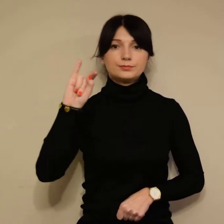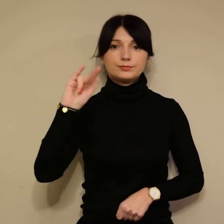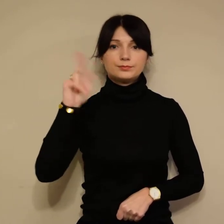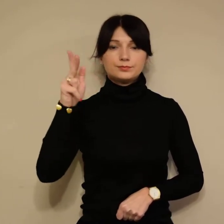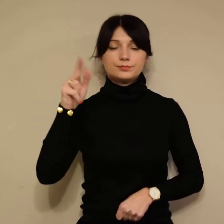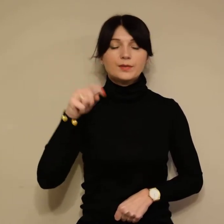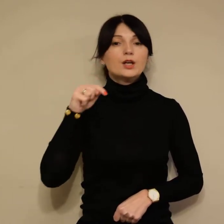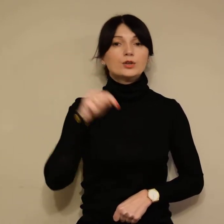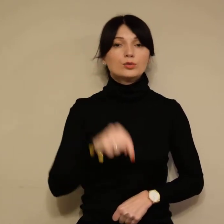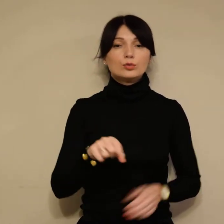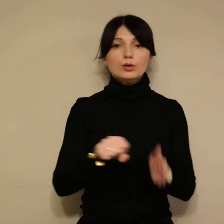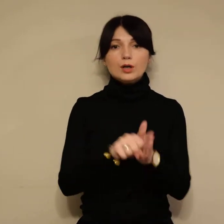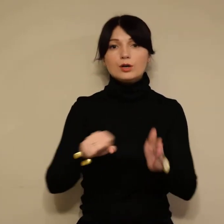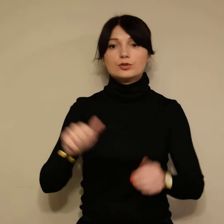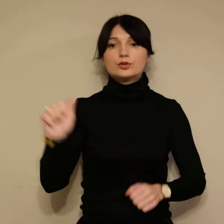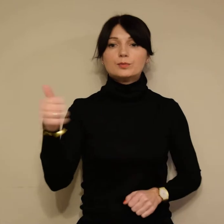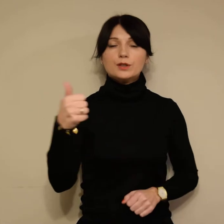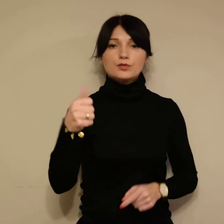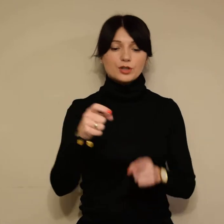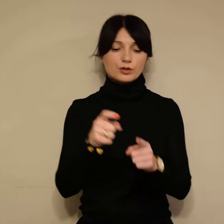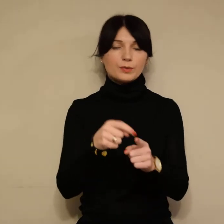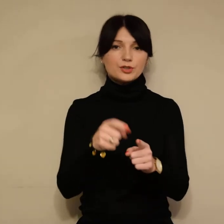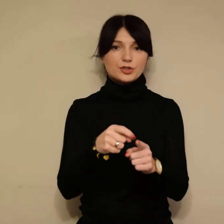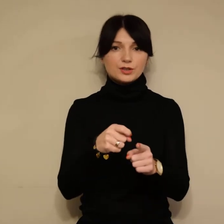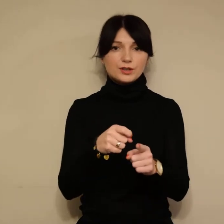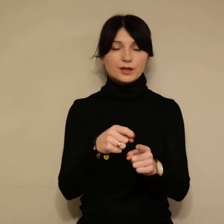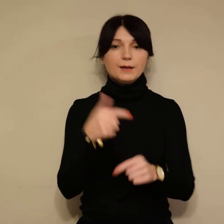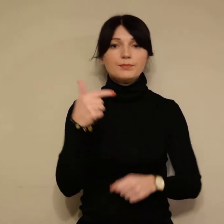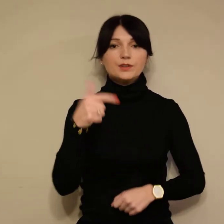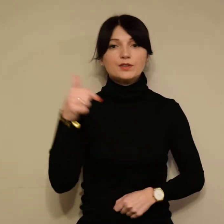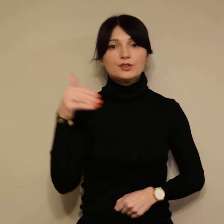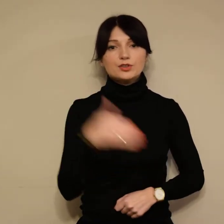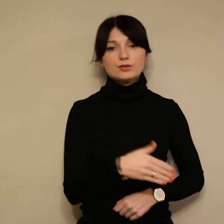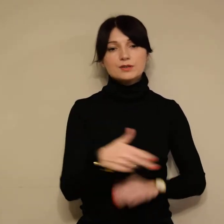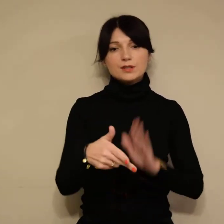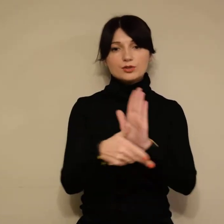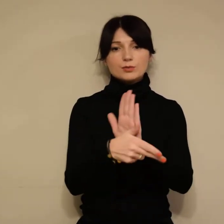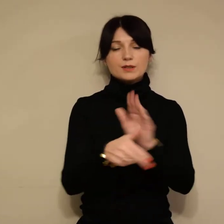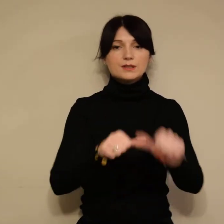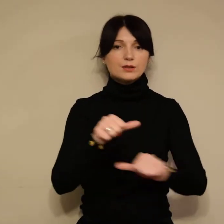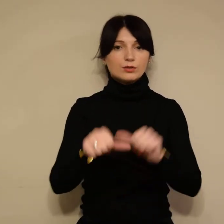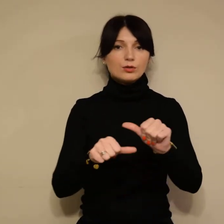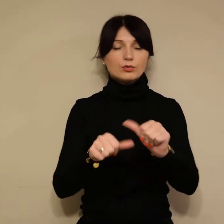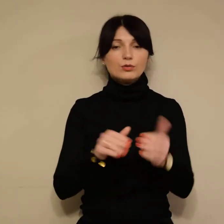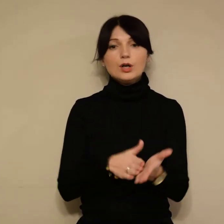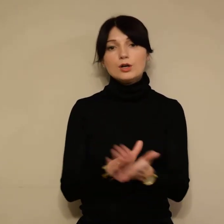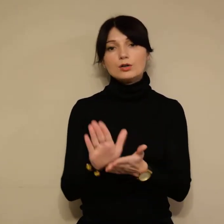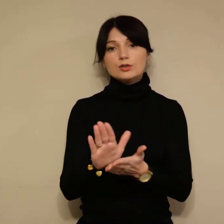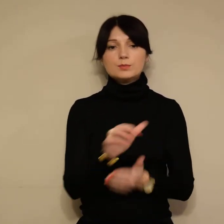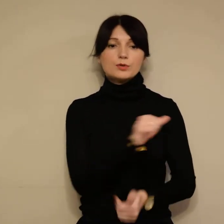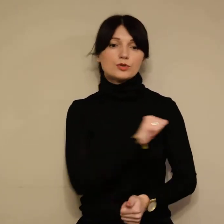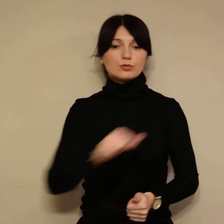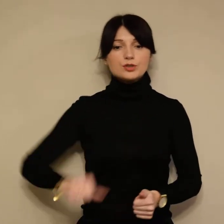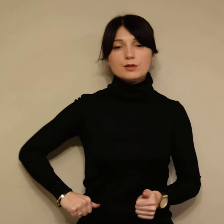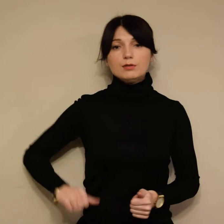Tu od 1 października 2018 roku rozpoczął się